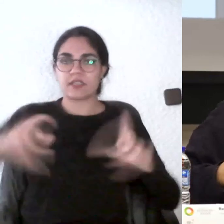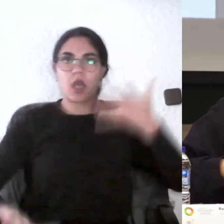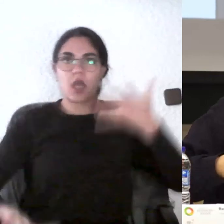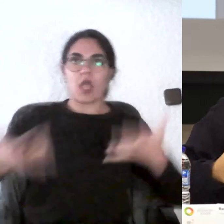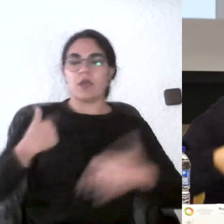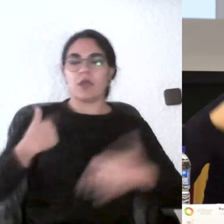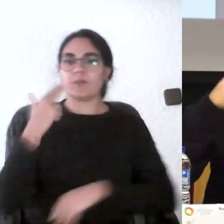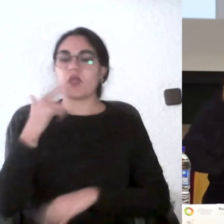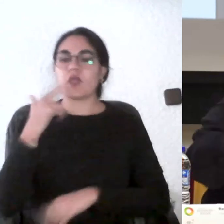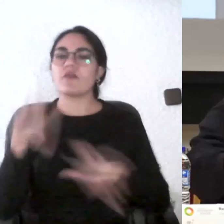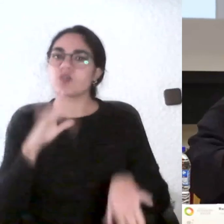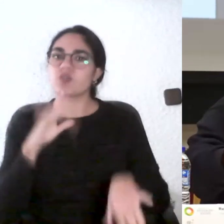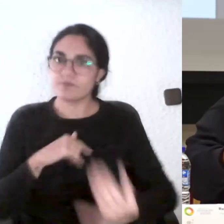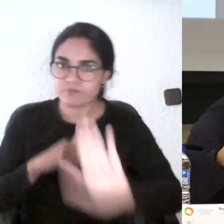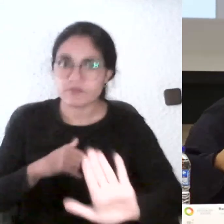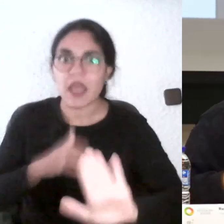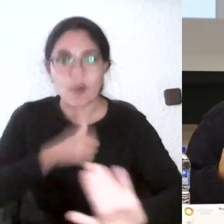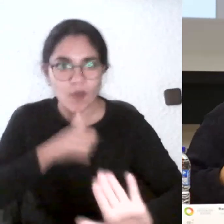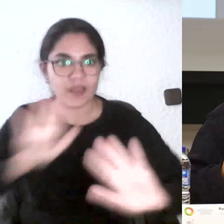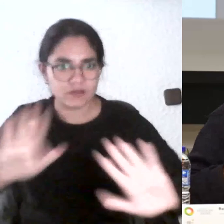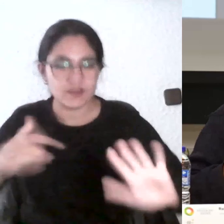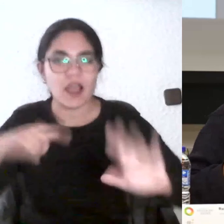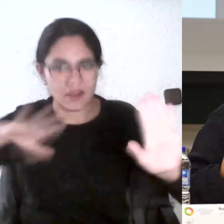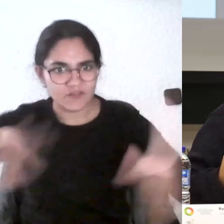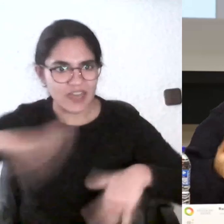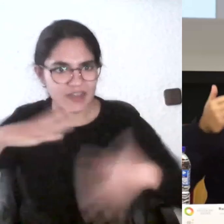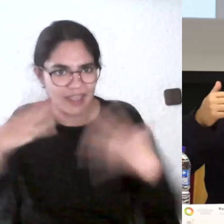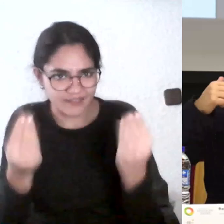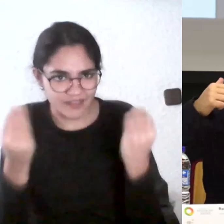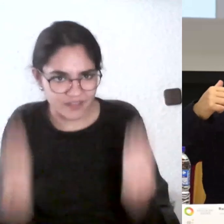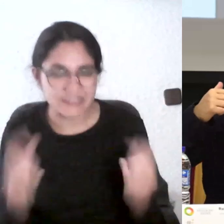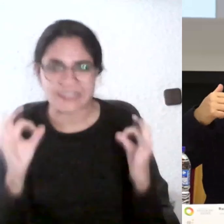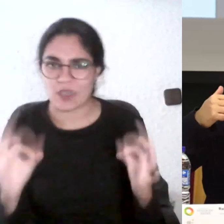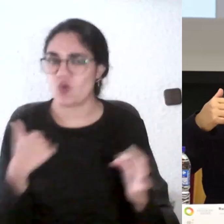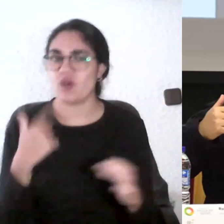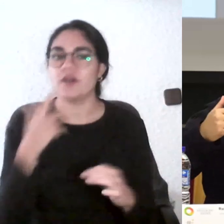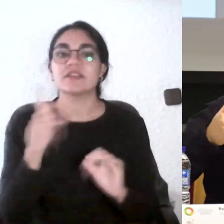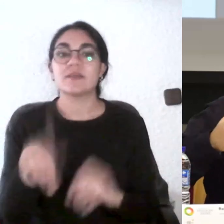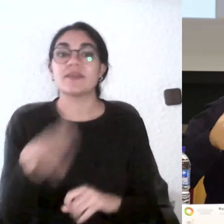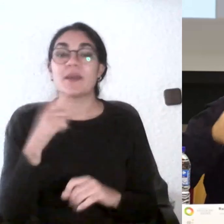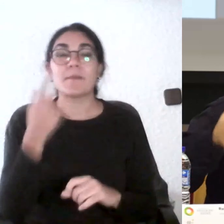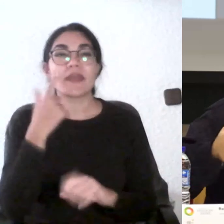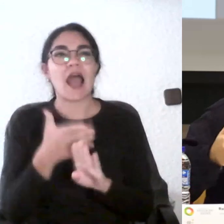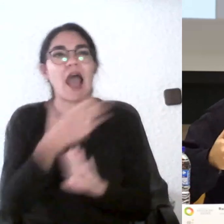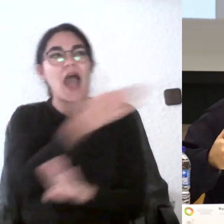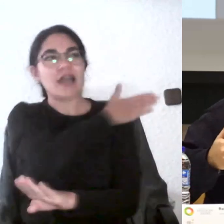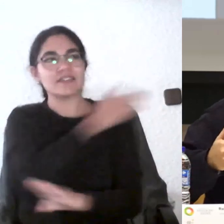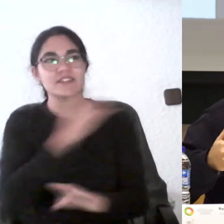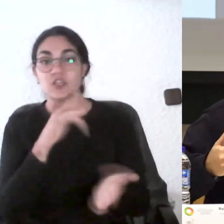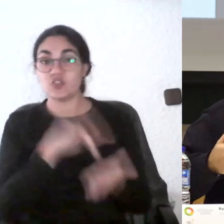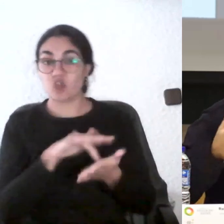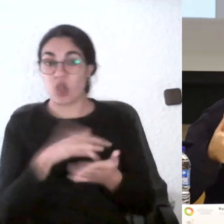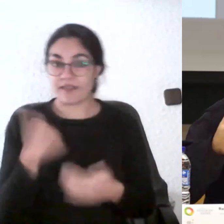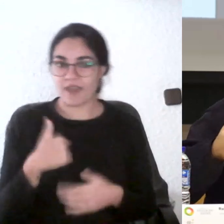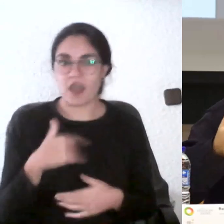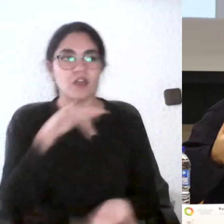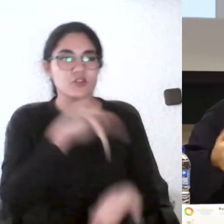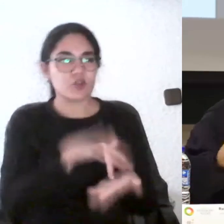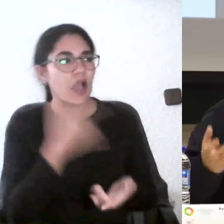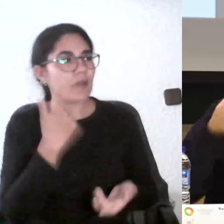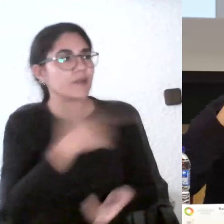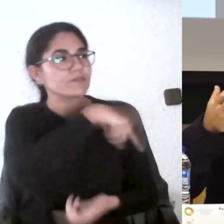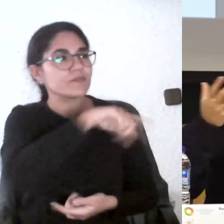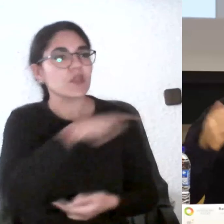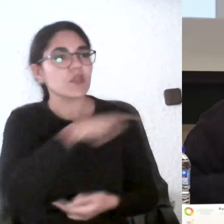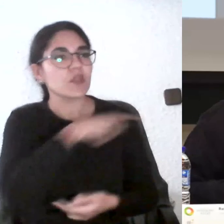tipo de evaluación y además devolvérsela también otra vez a los alumnos para que vean que de verdad los que han entrado antes ya han pasado por eso y de alguna manera